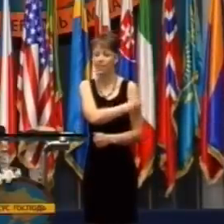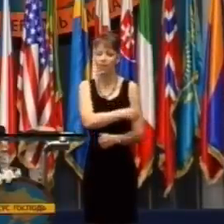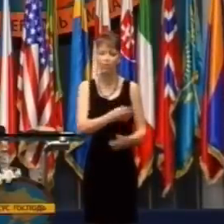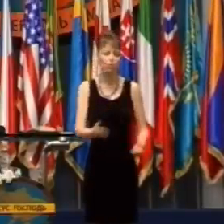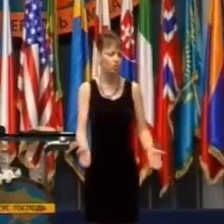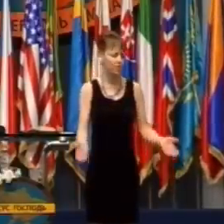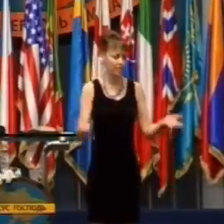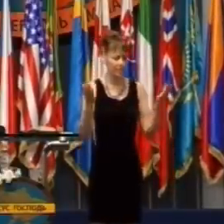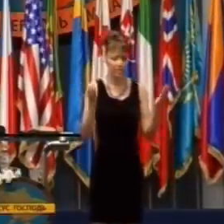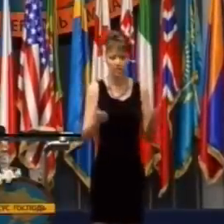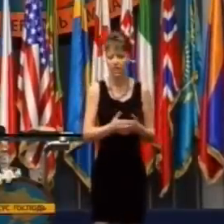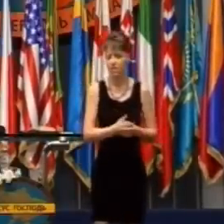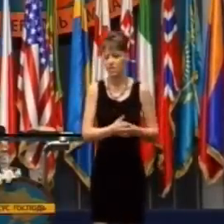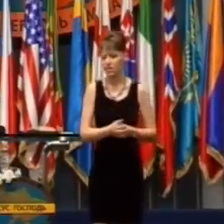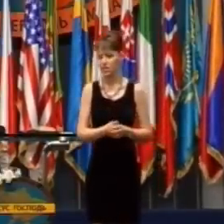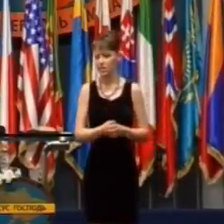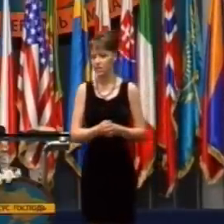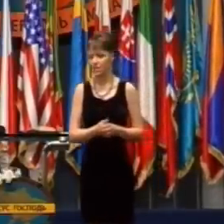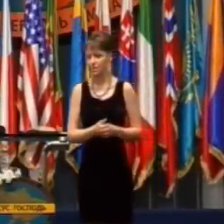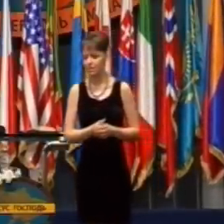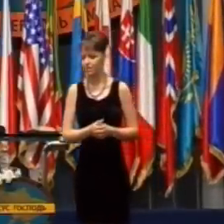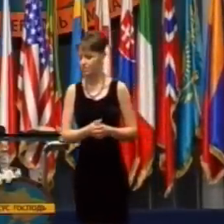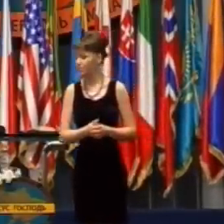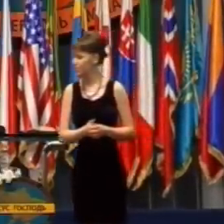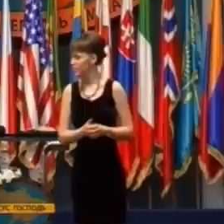Keď Ježiš vzkriesil Lazara,